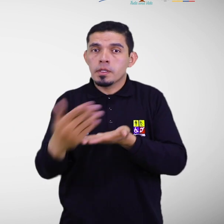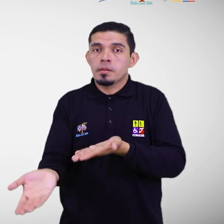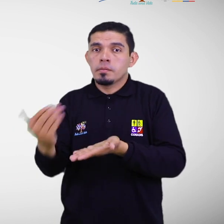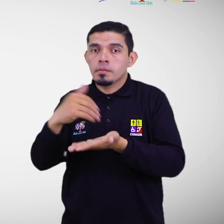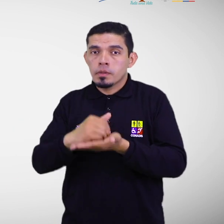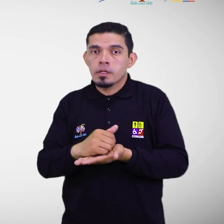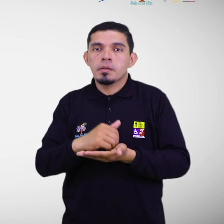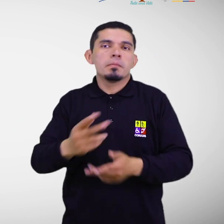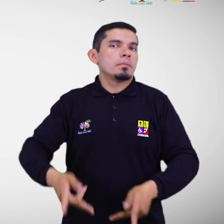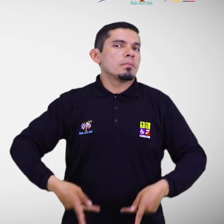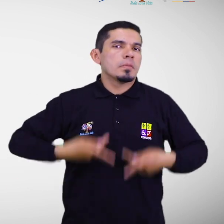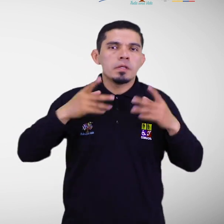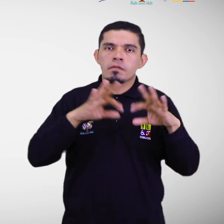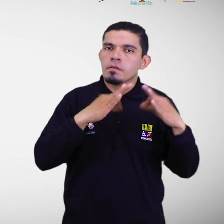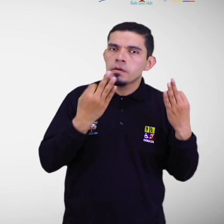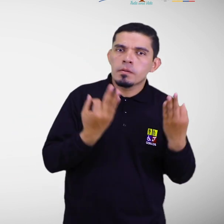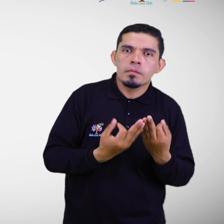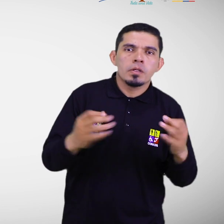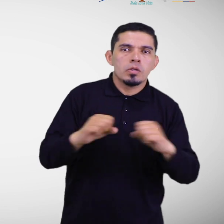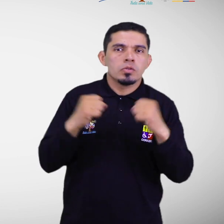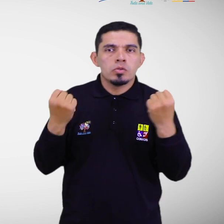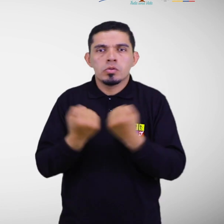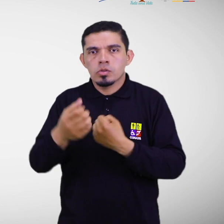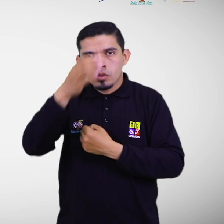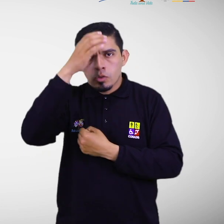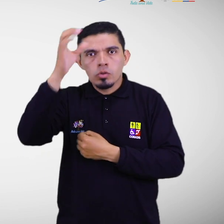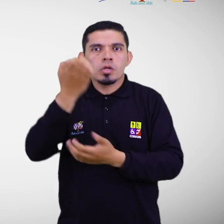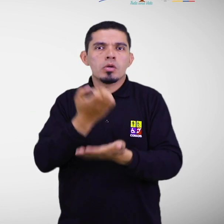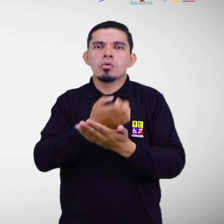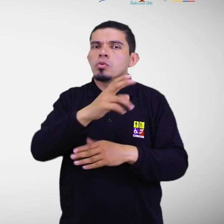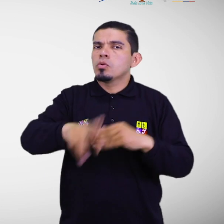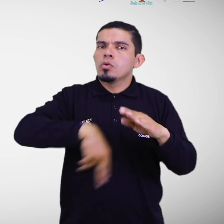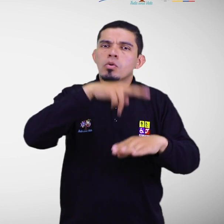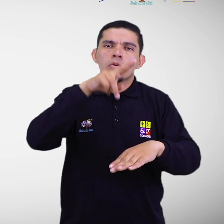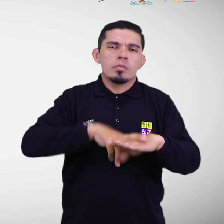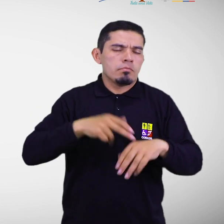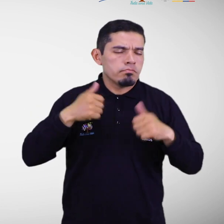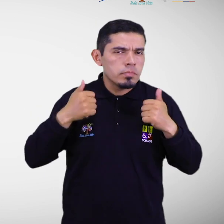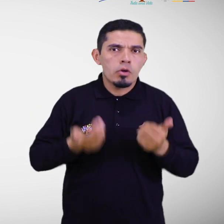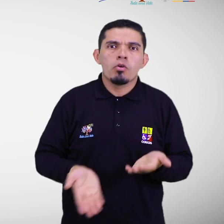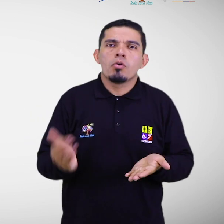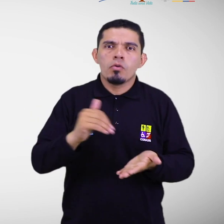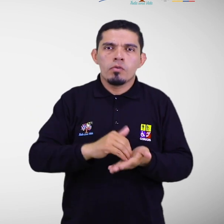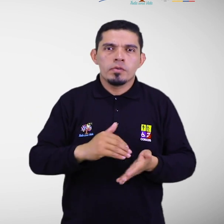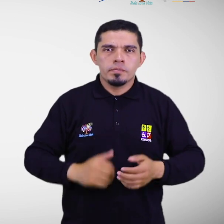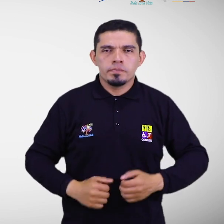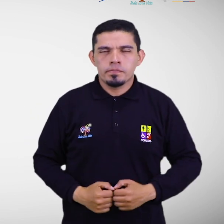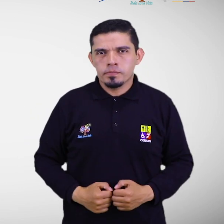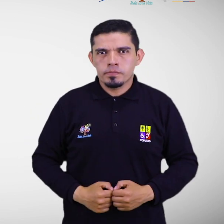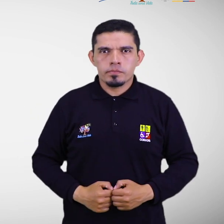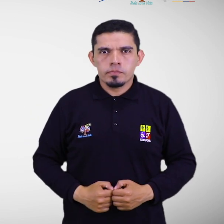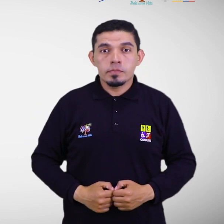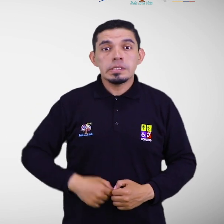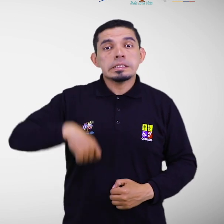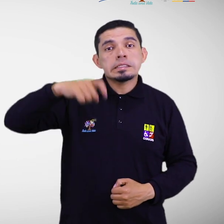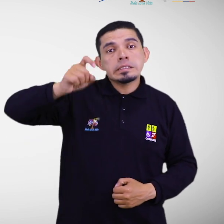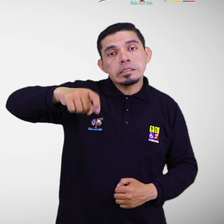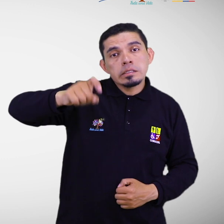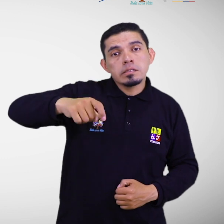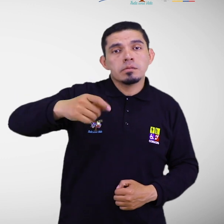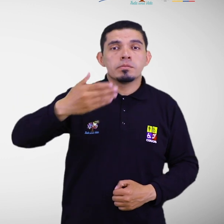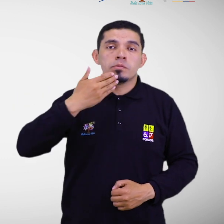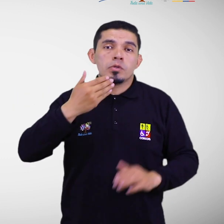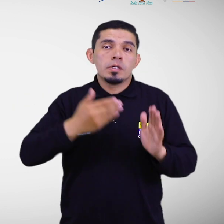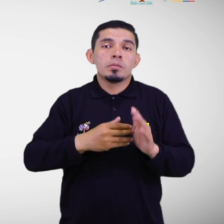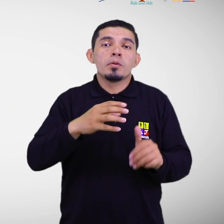en su dinámica familiar, social, cultural y económica después de la ocurrencia de un desastre, se debe considerar.